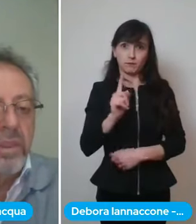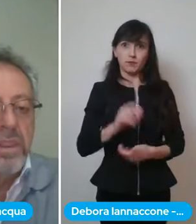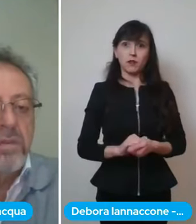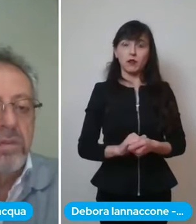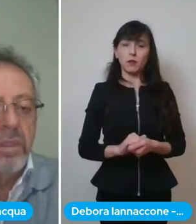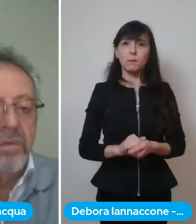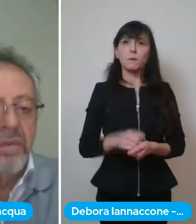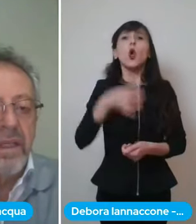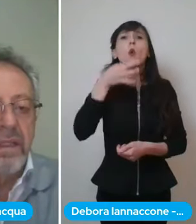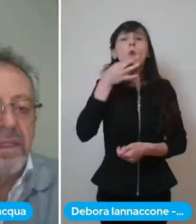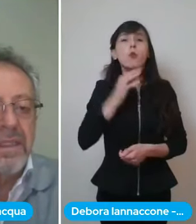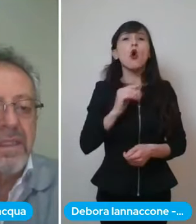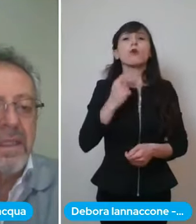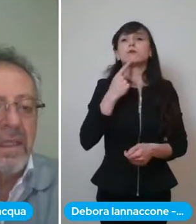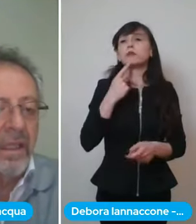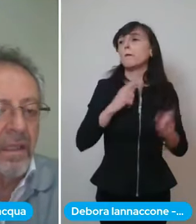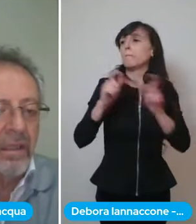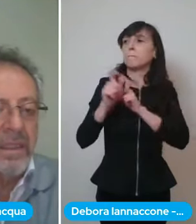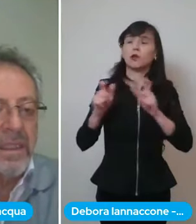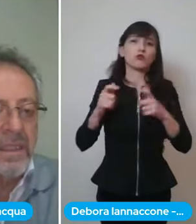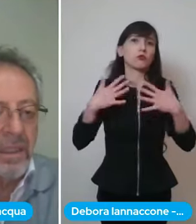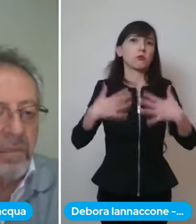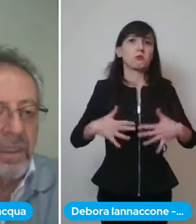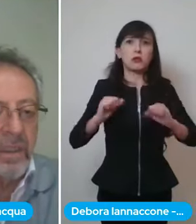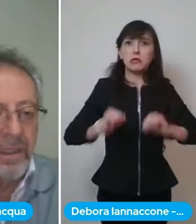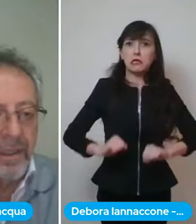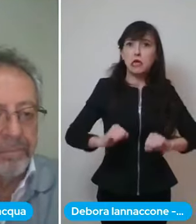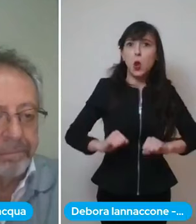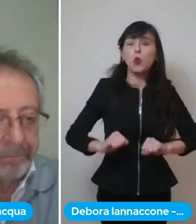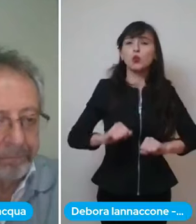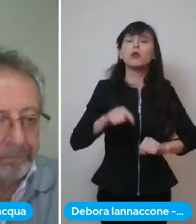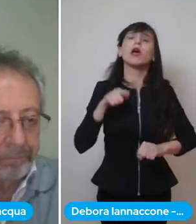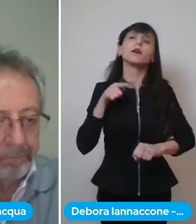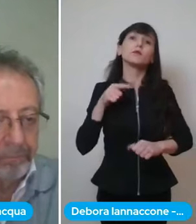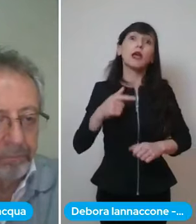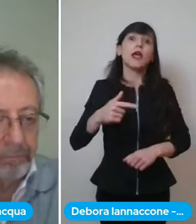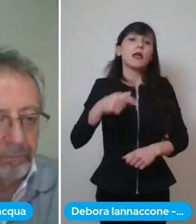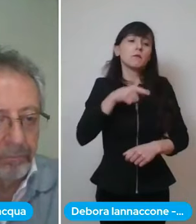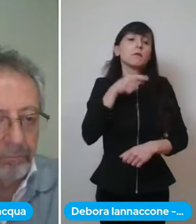in buone condizioni può fare l'AstraZeneca senza limiti di età.